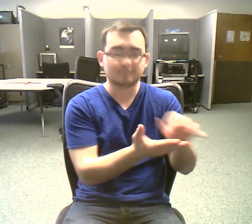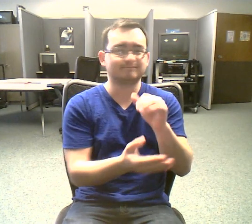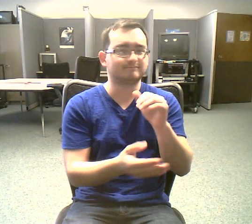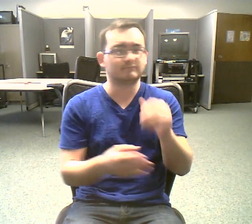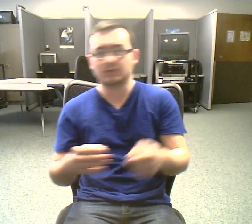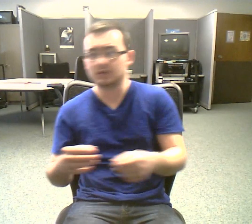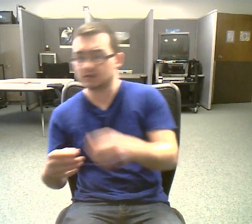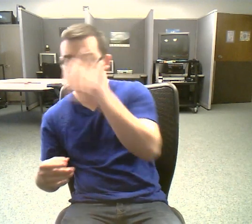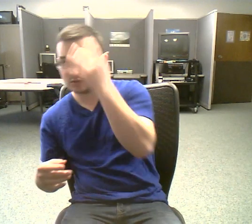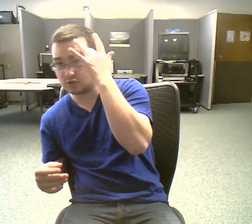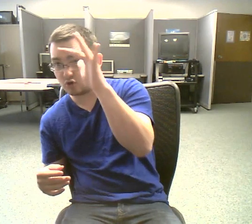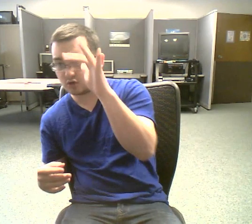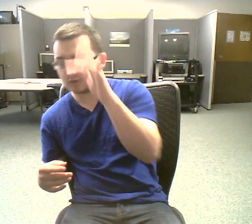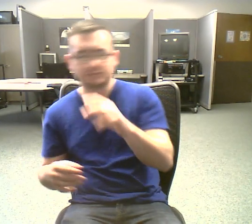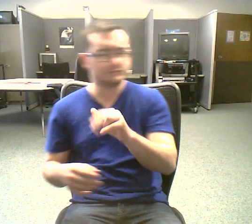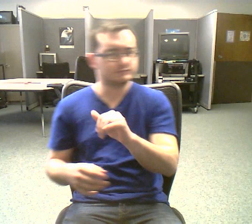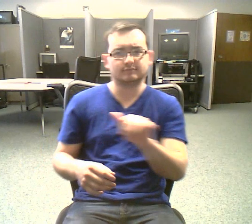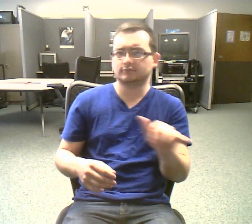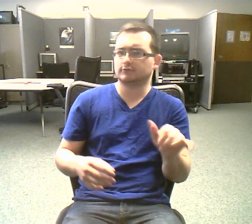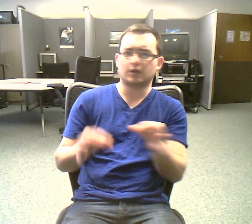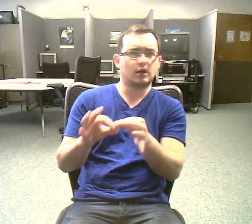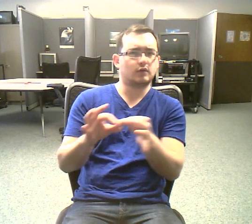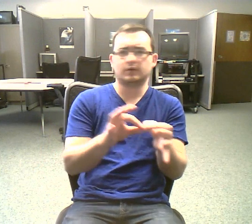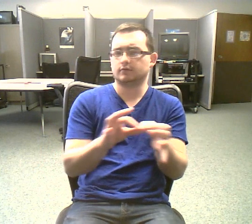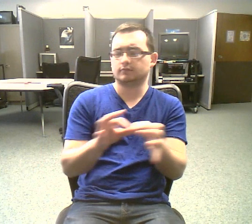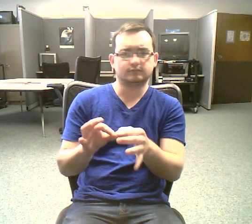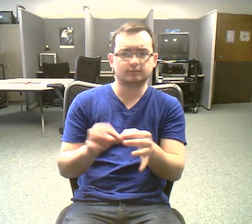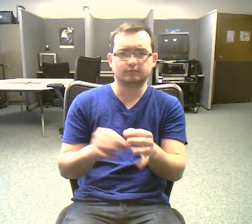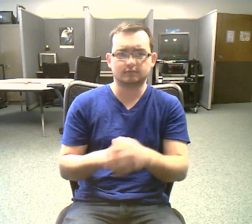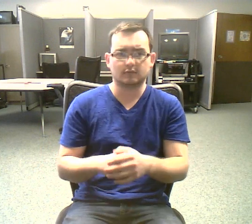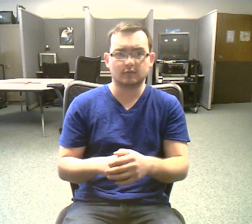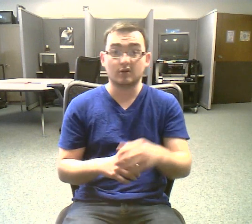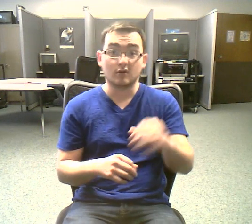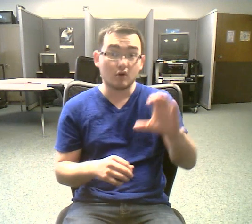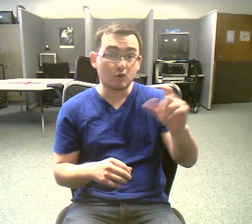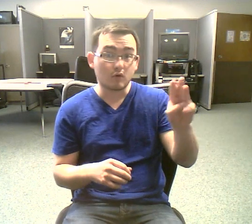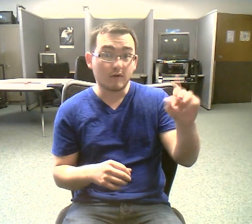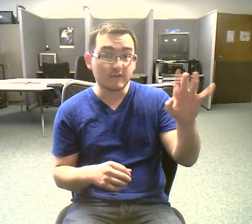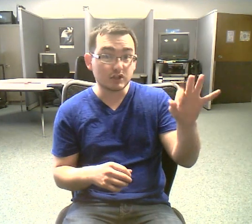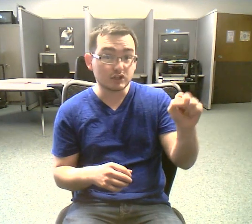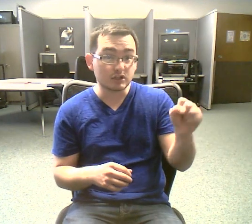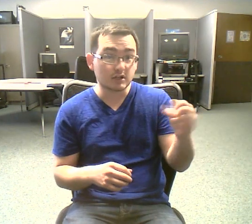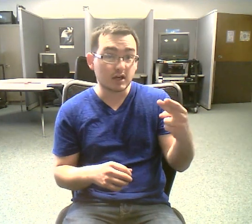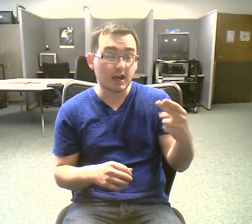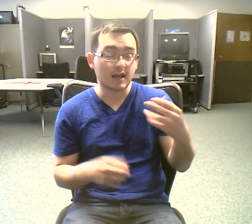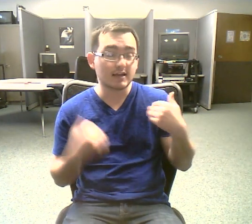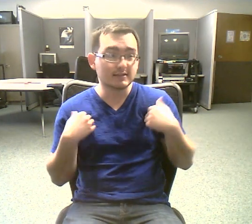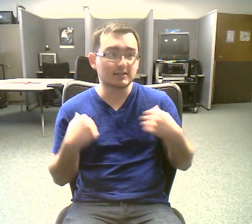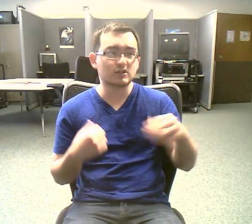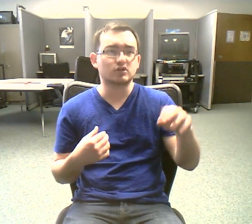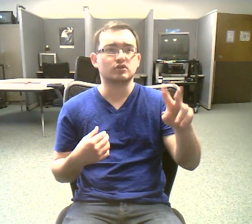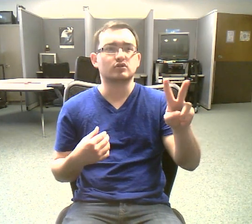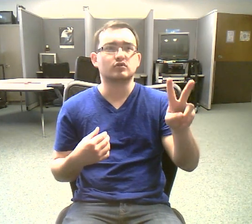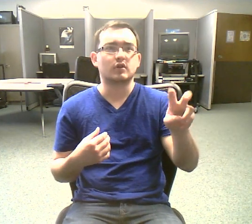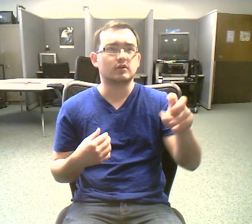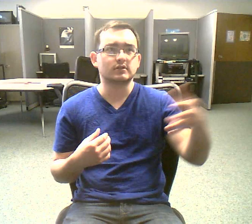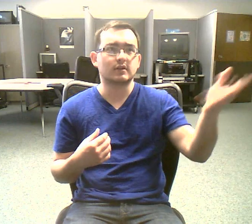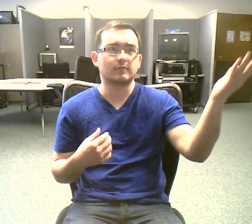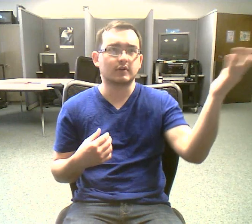200 chromosomes. Does that make that crawfish five times smarter or more complex than you? No. There are even organisms